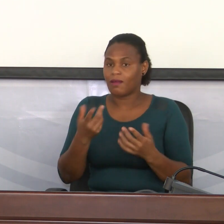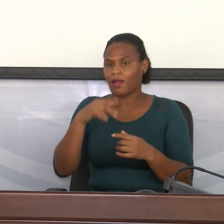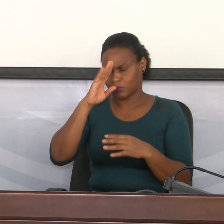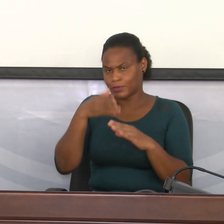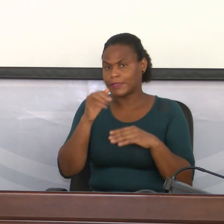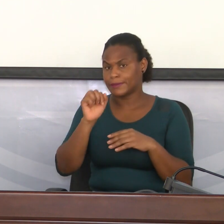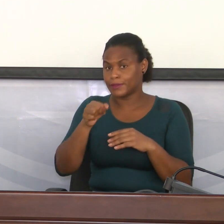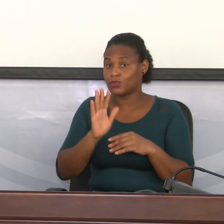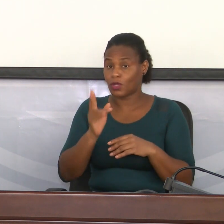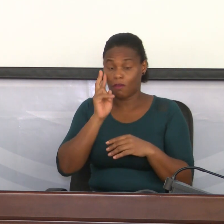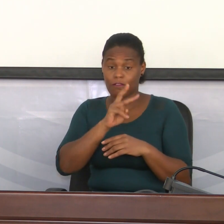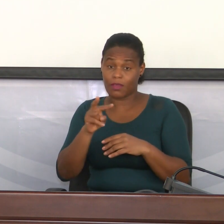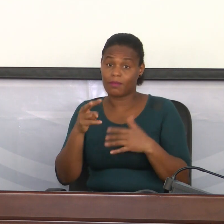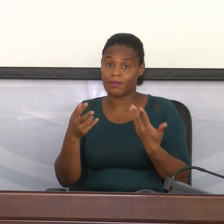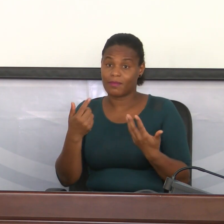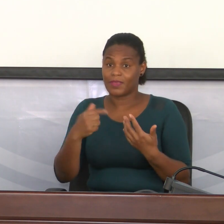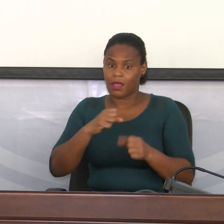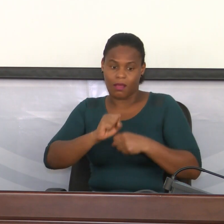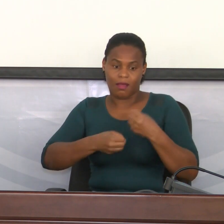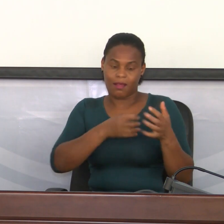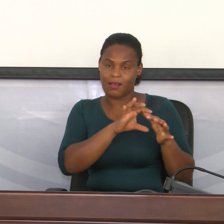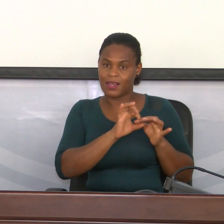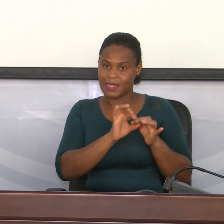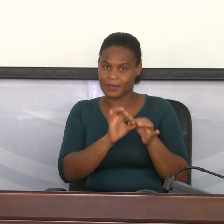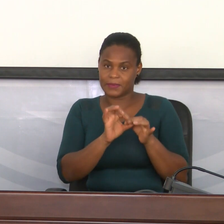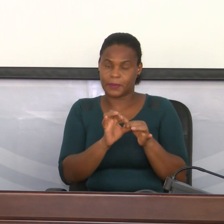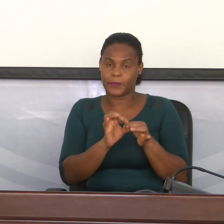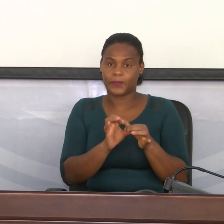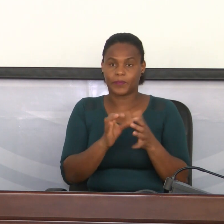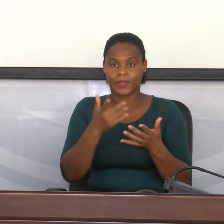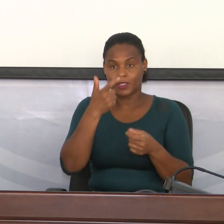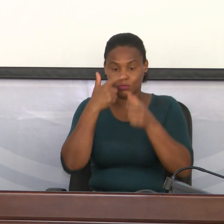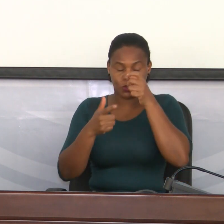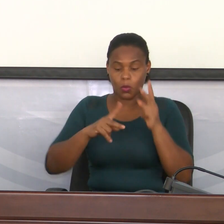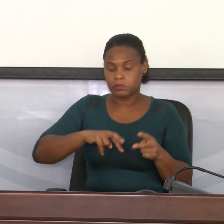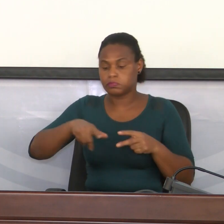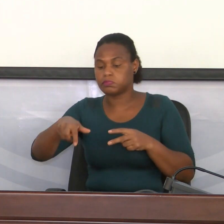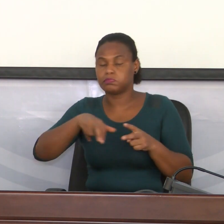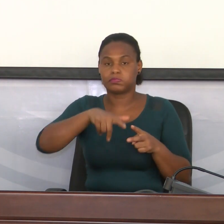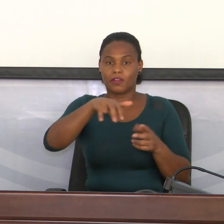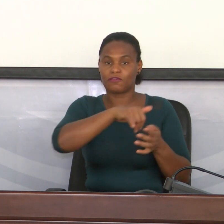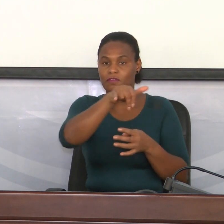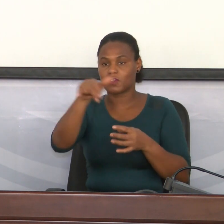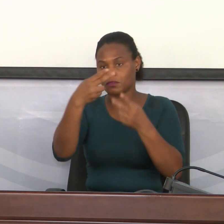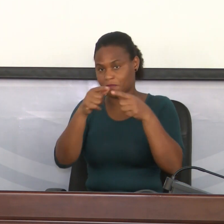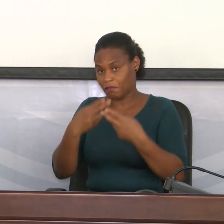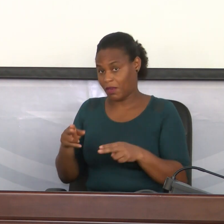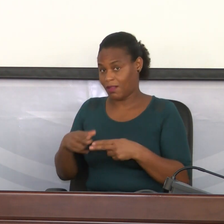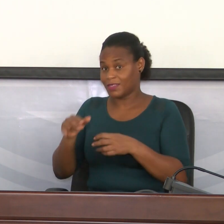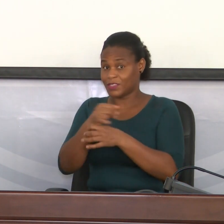acontecido, portanto, já vimos que há uma intensa ligação e mobilidade de pessoas entre as diferentes ilhas, sobretudo quando